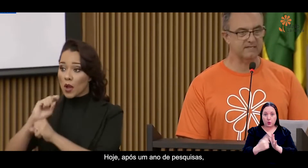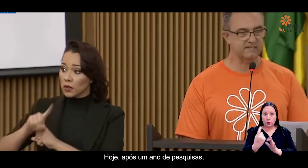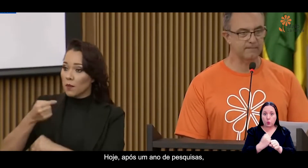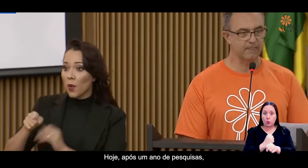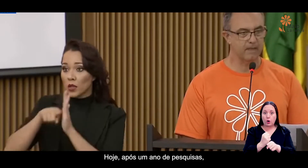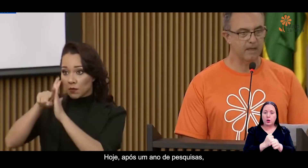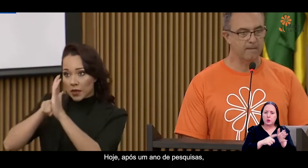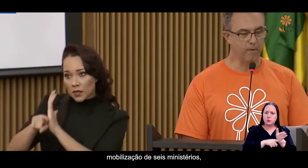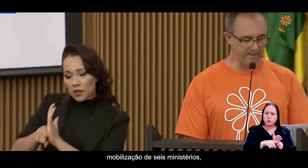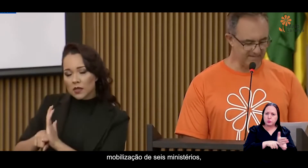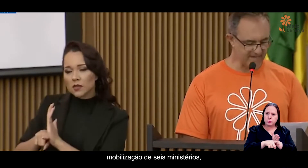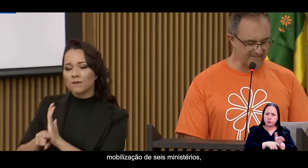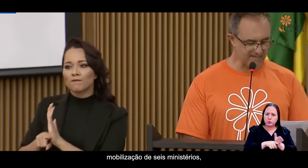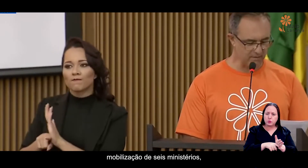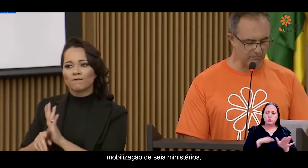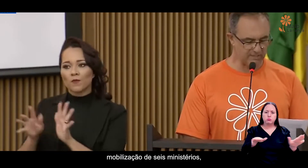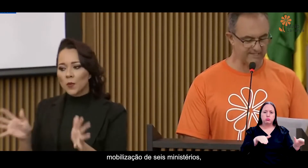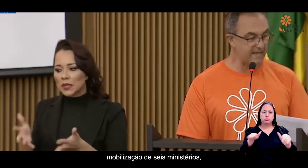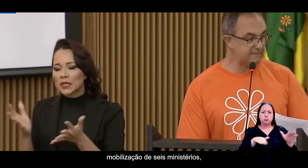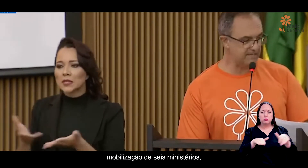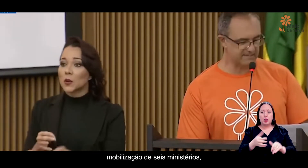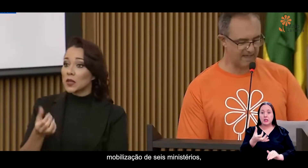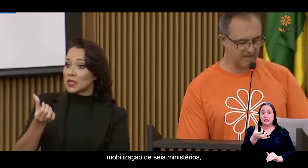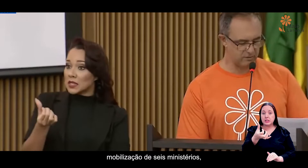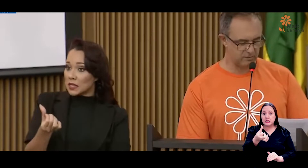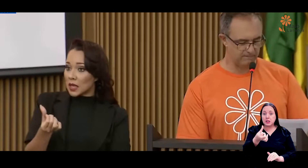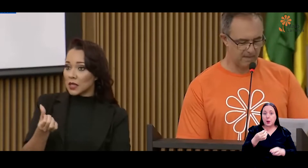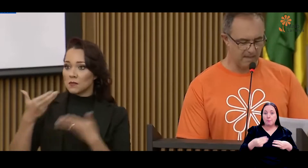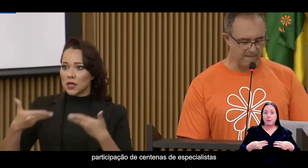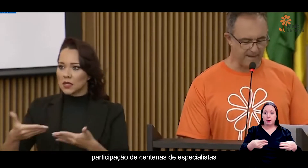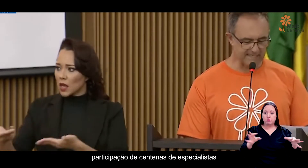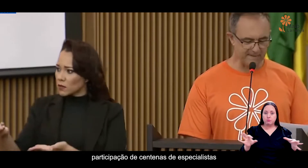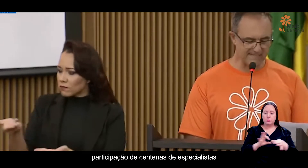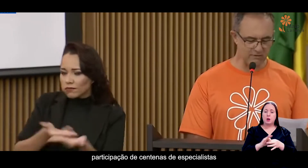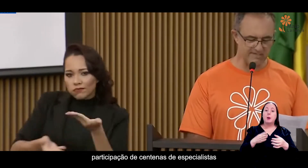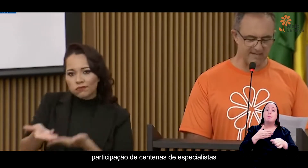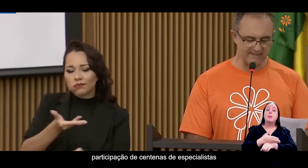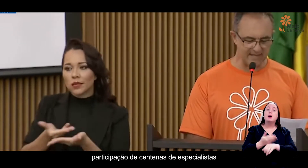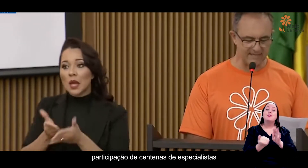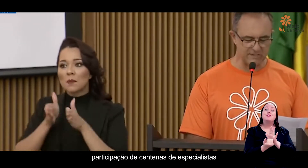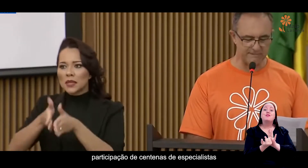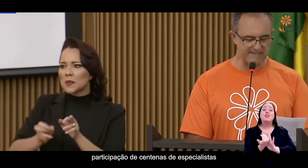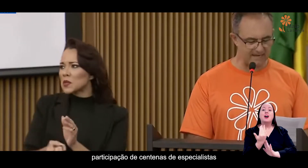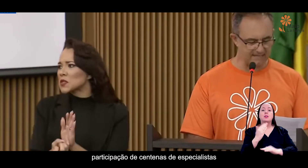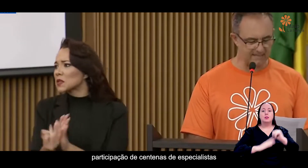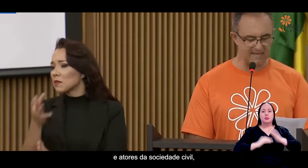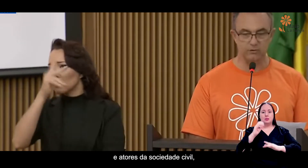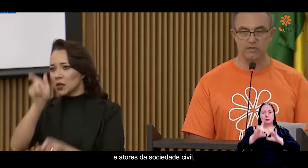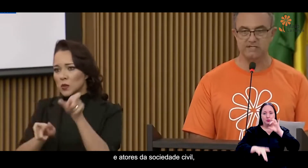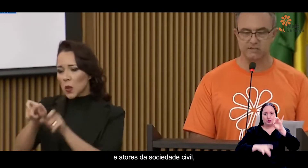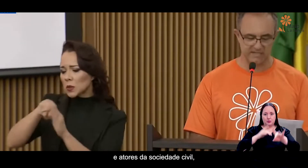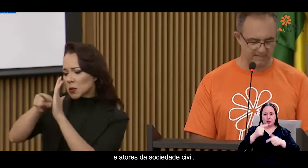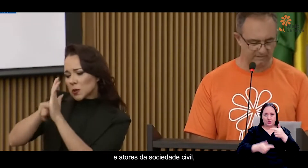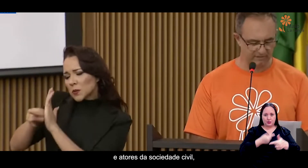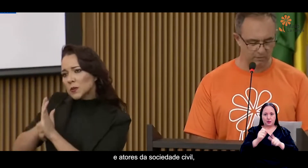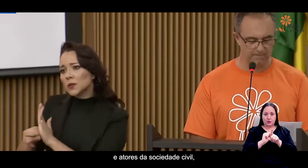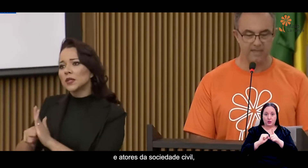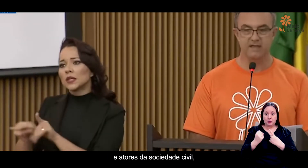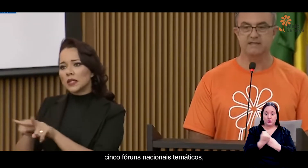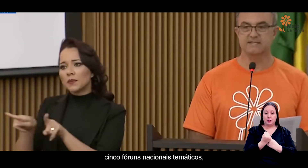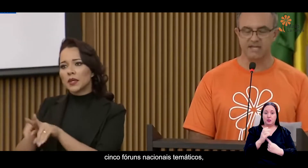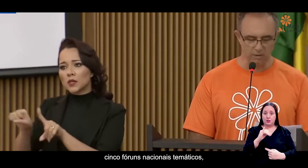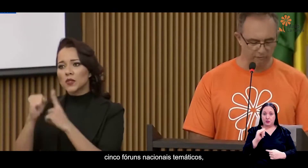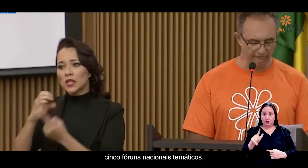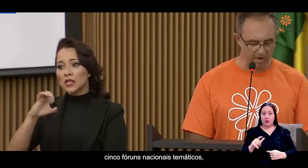pesquisas, mobilização de seis ministérios, participação de centenas de especialistas e atores da sociedade civil,